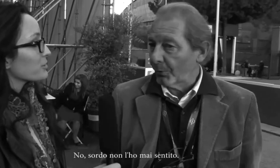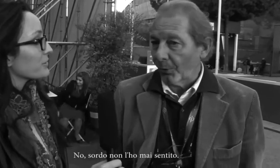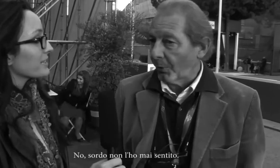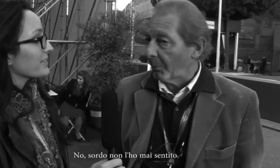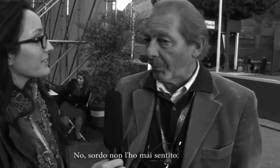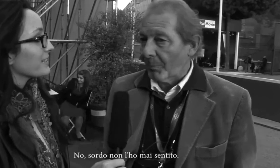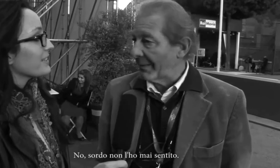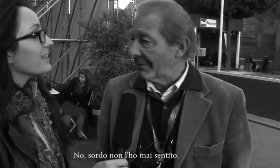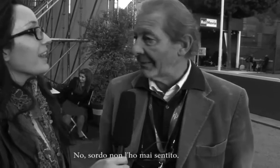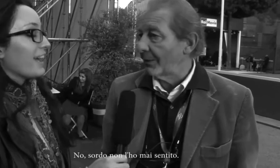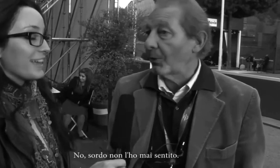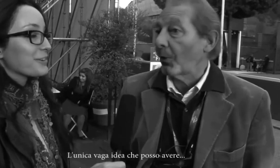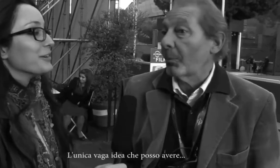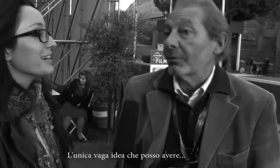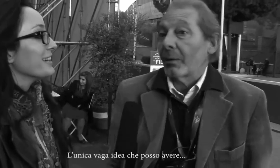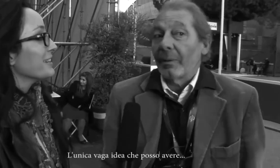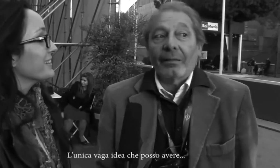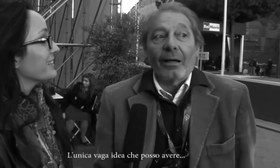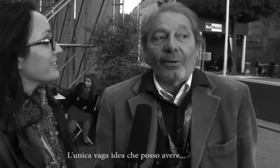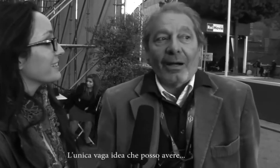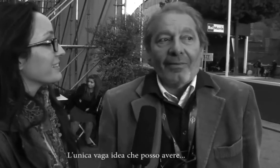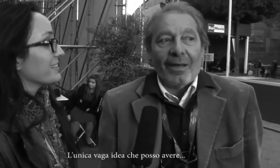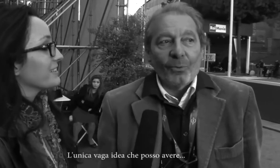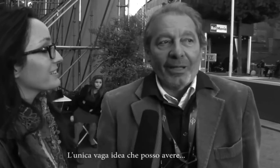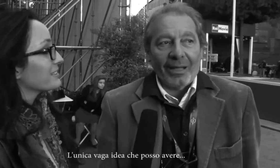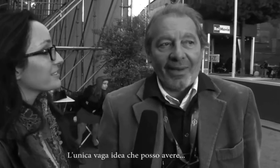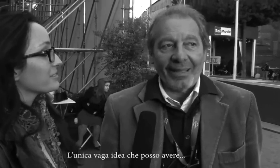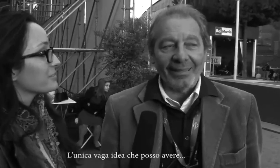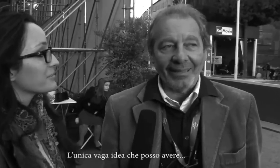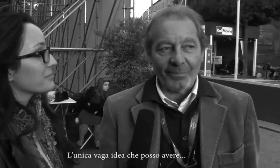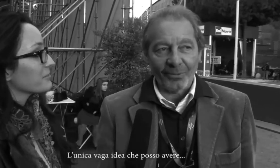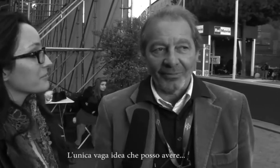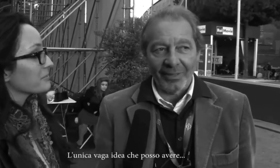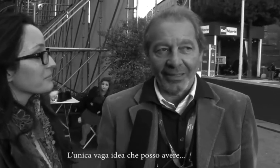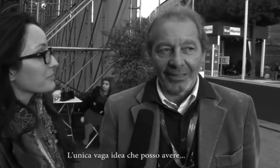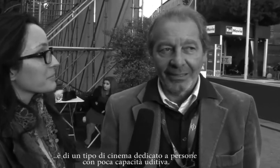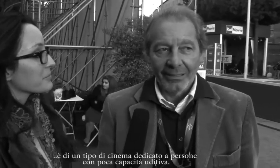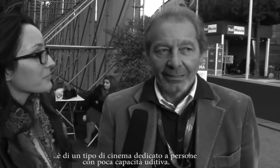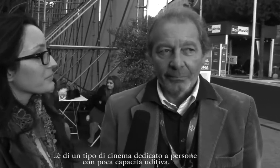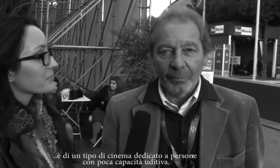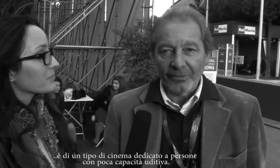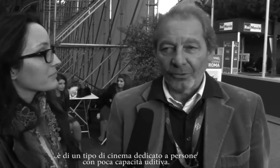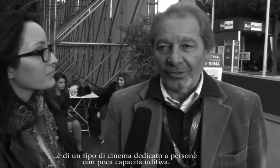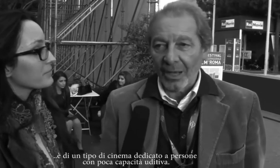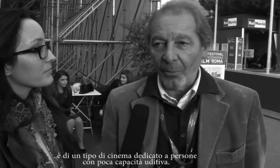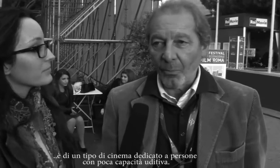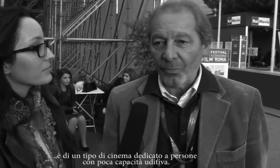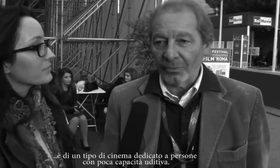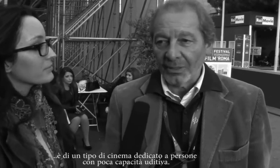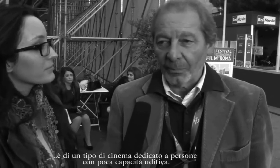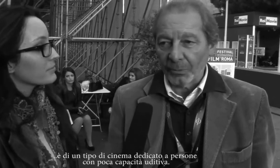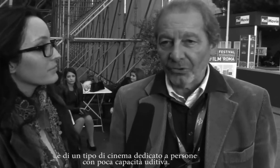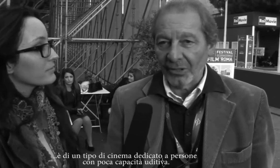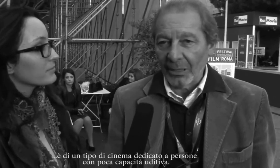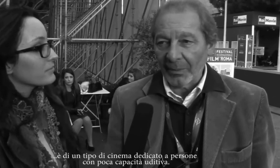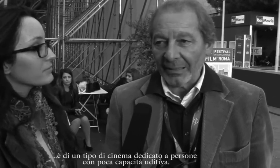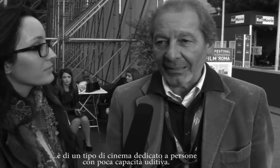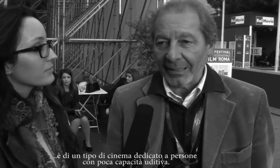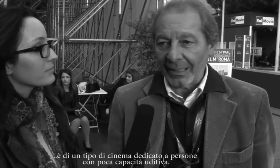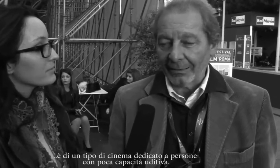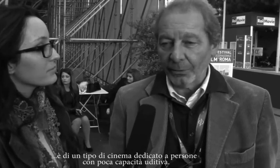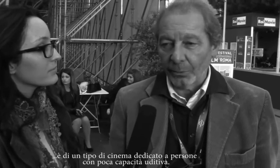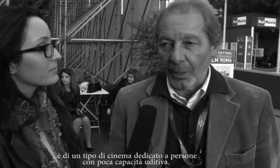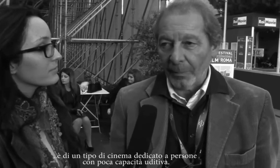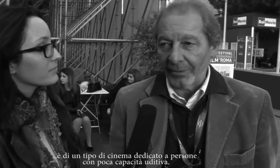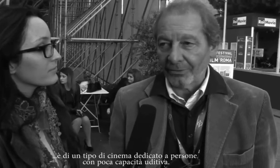No, sordo non ho proprio mai sentito Allora potrebbe... Allora l'unica vaga idea che possa avere penso sia un tipo di cinema